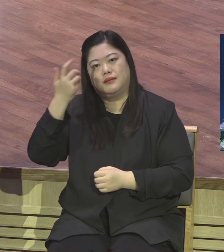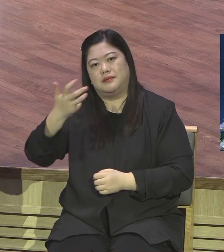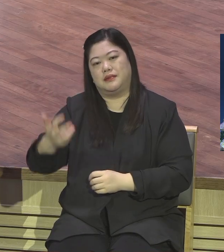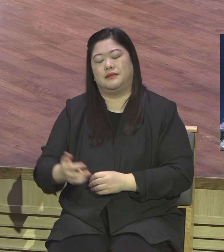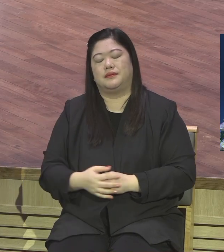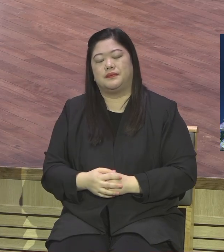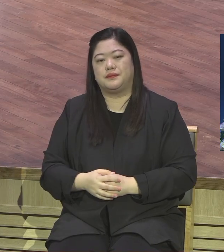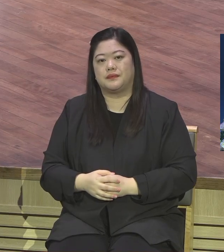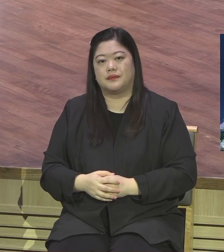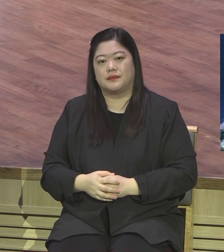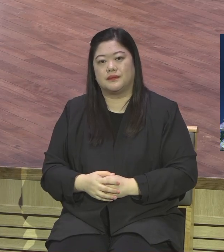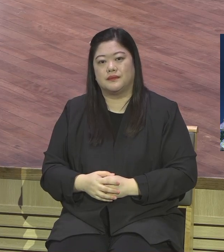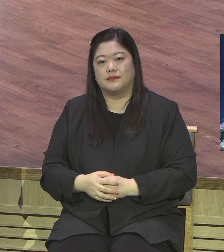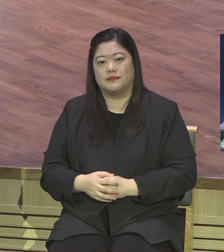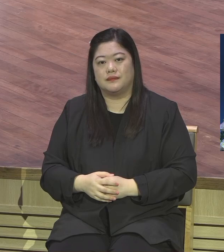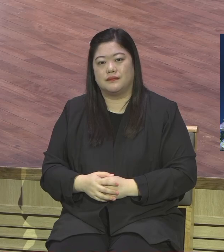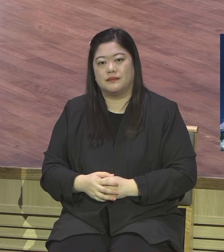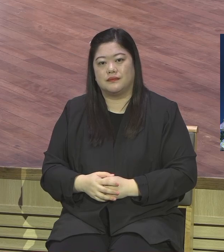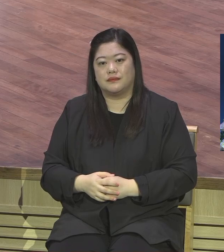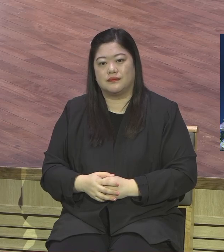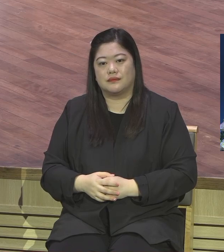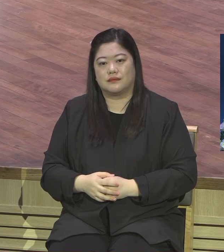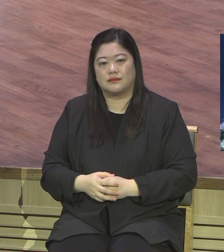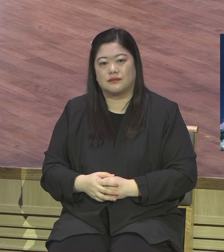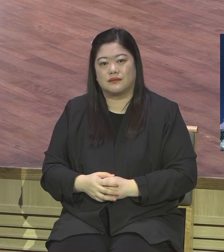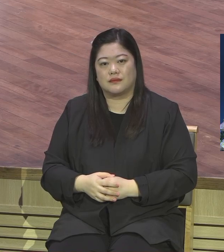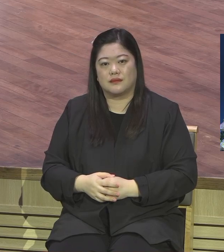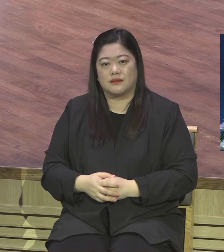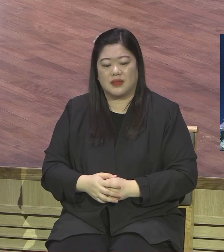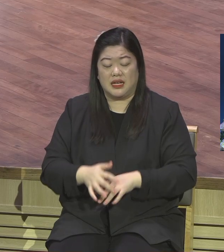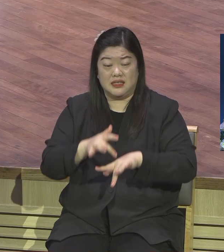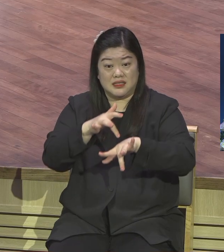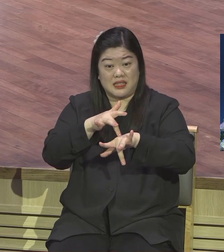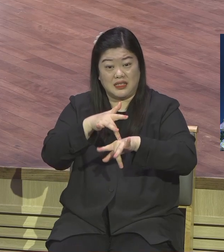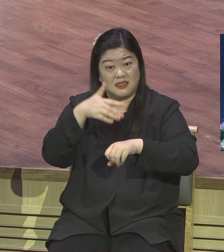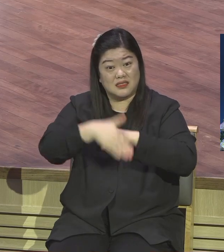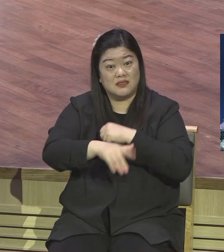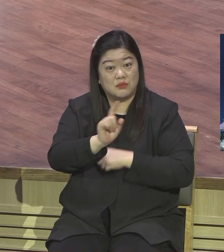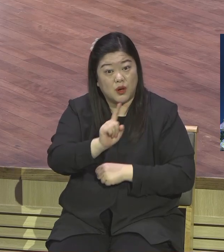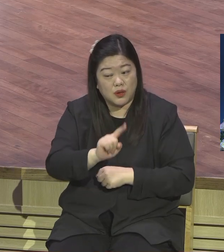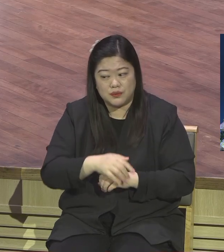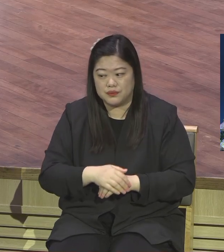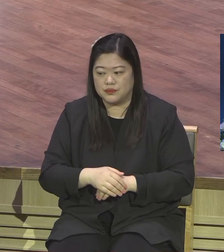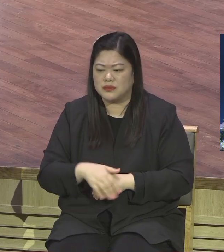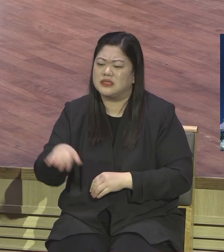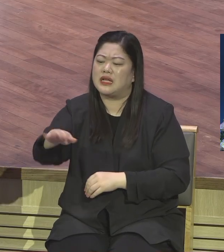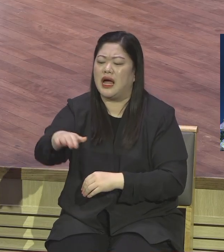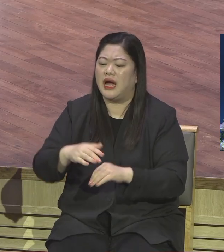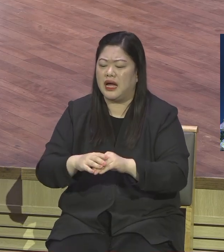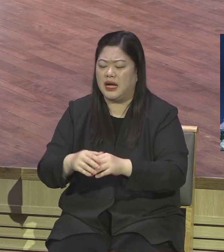사단의 전략입니다. 성교는 무슨 성교? 야 이 사람아 너끼리 싸워라. 서로 계속 싸움